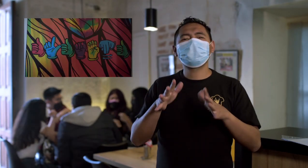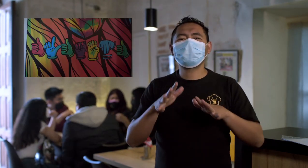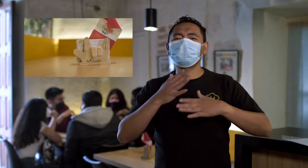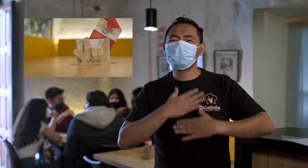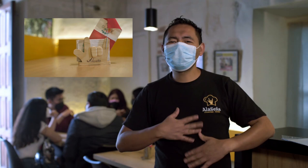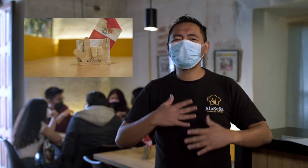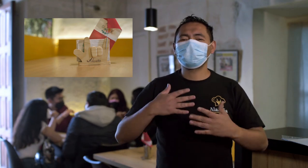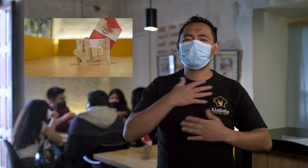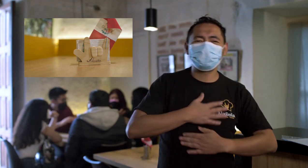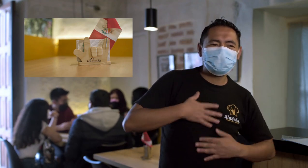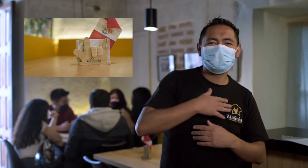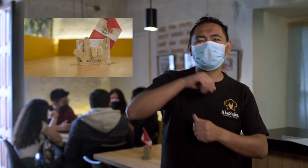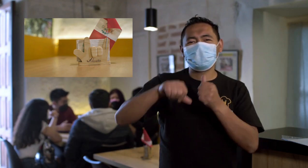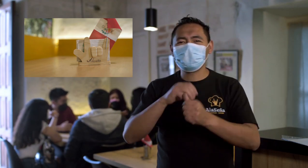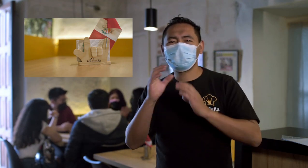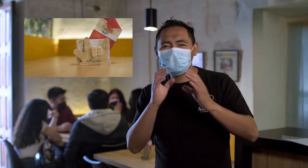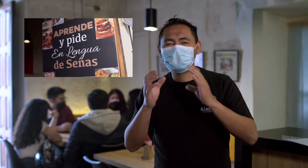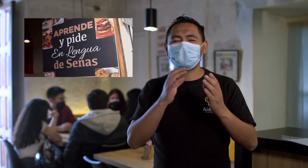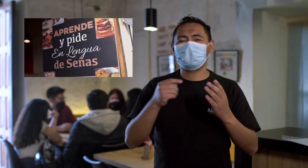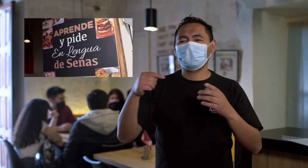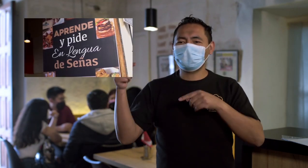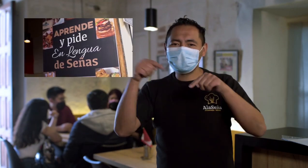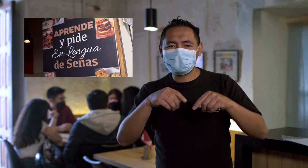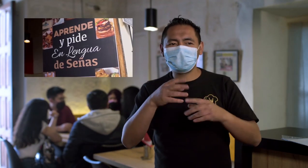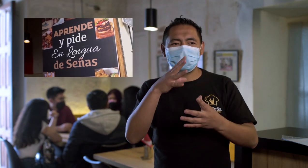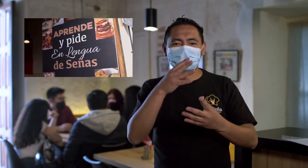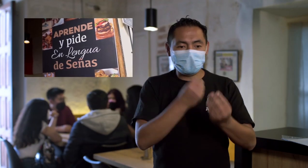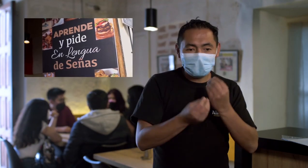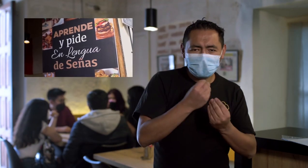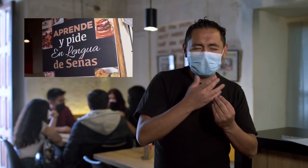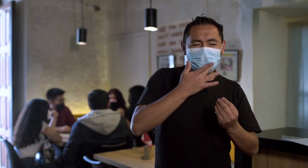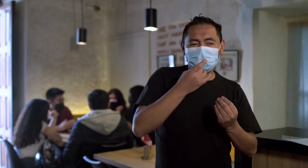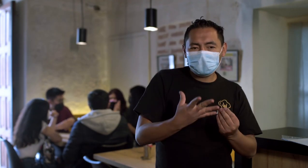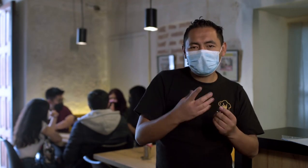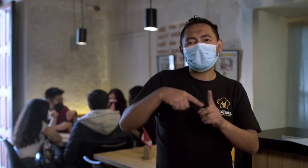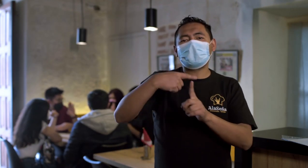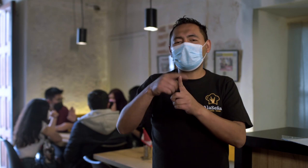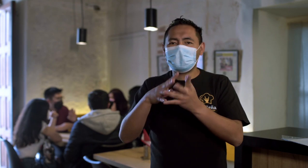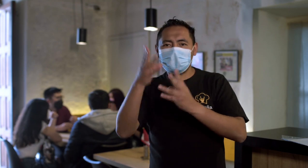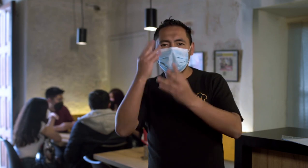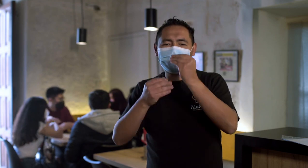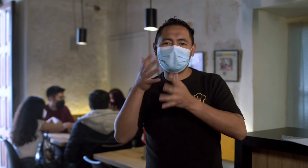un espacio más recreativo, más de esparcimiento, para poder compartir con los amigos y de paso también aprender algunas señas.